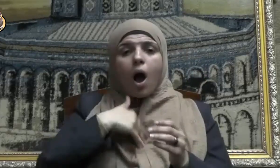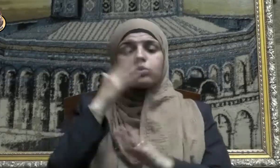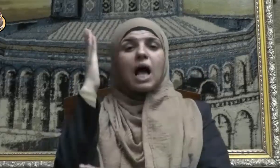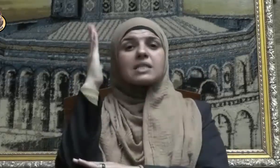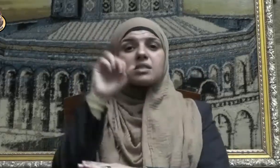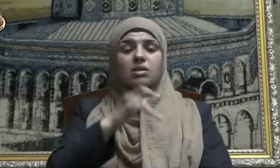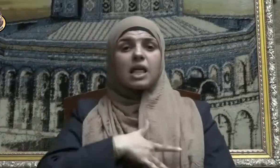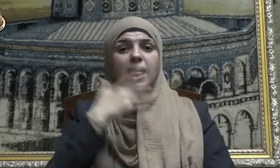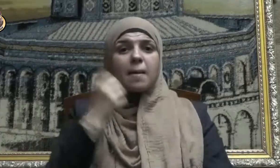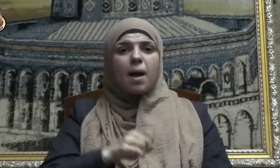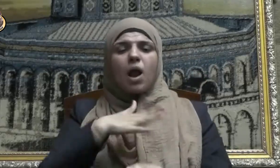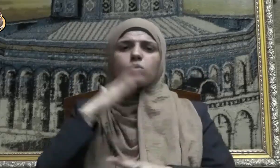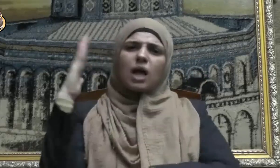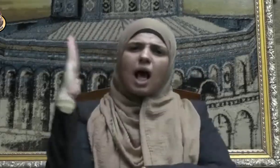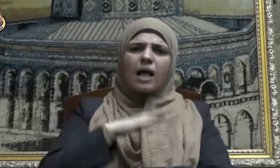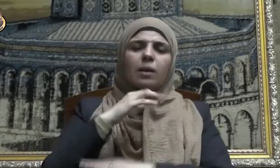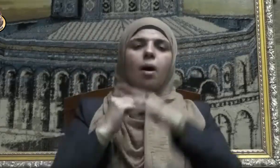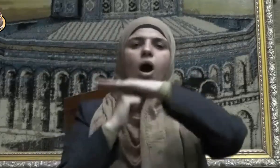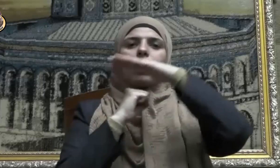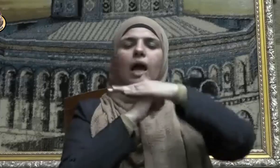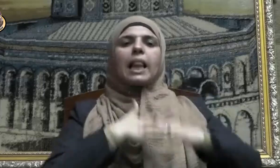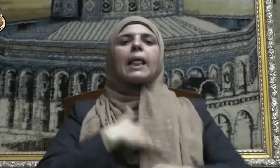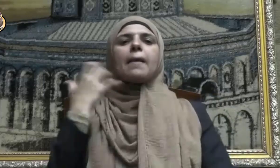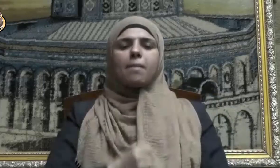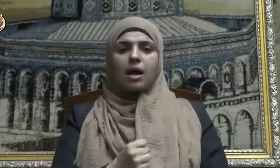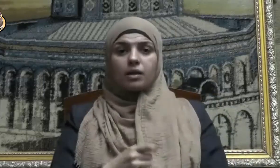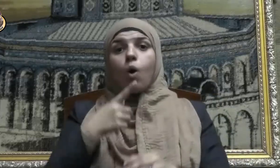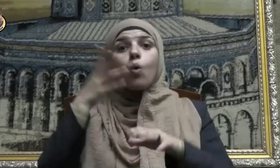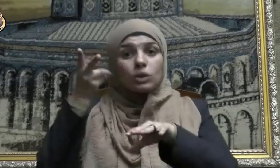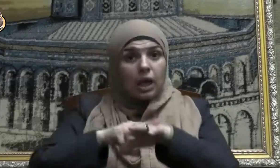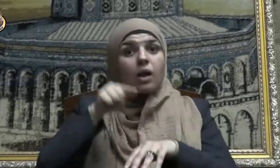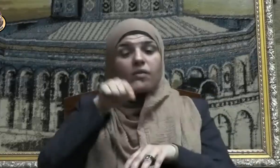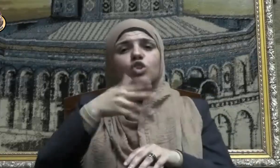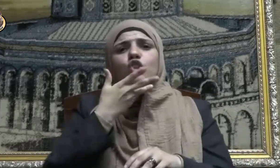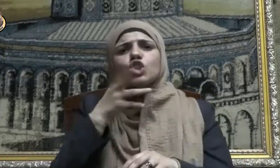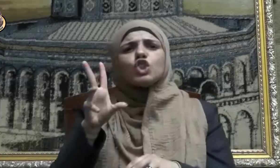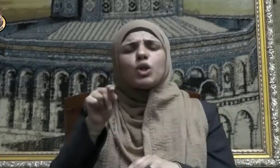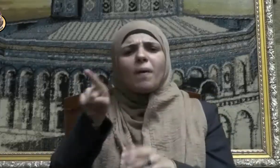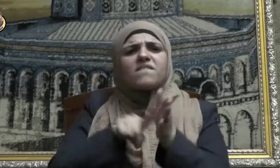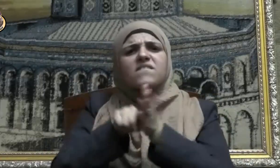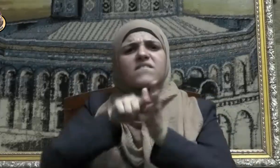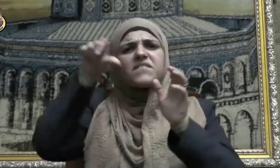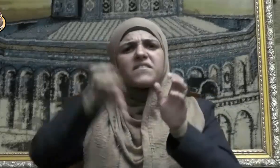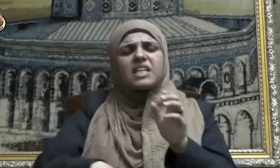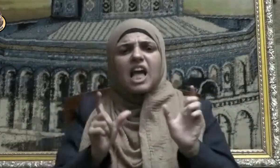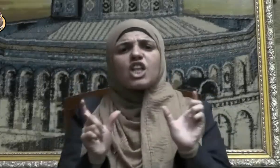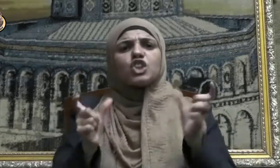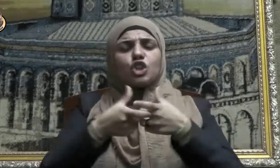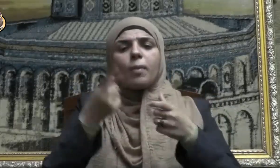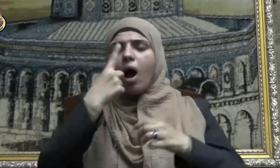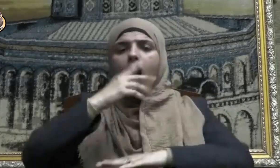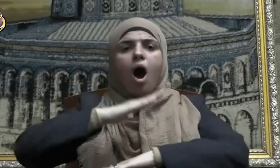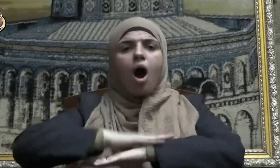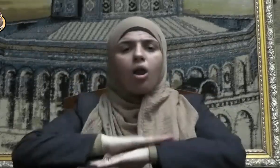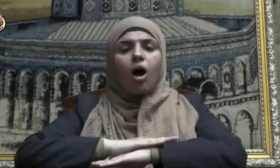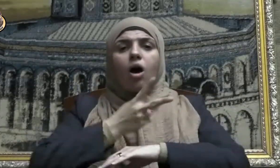وتهدم أركانه وهو آفة اجتماعية وخلقية خطيرة